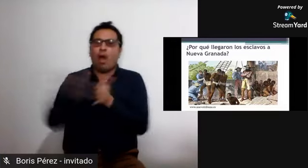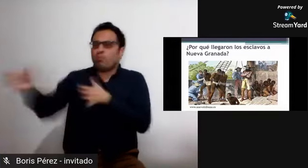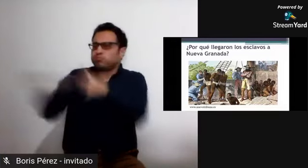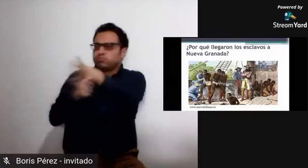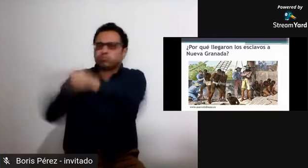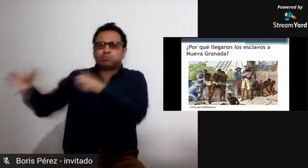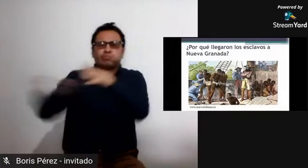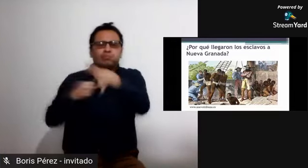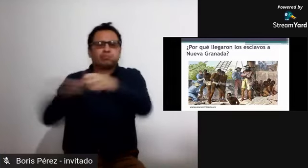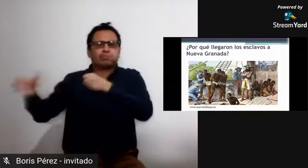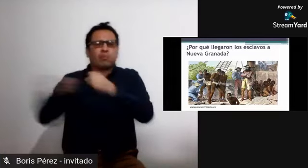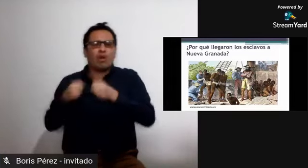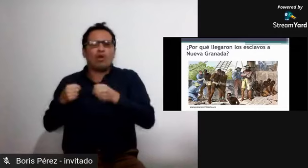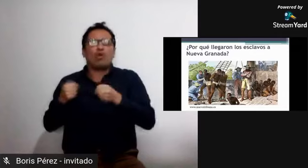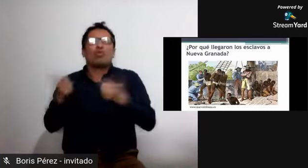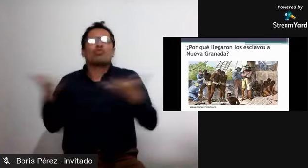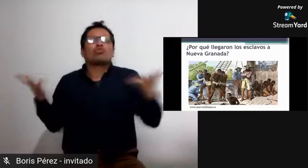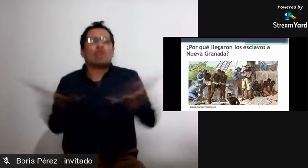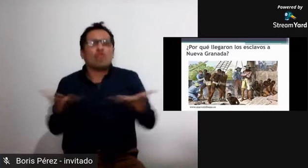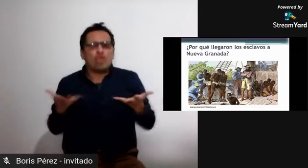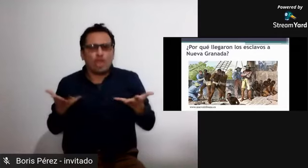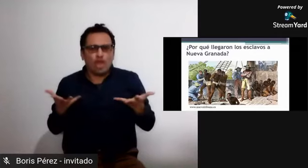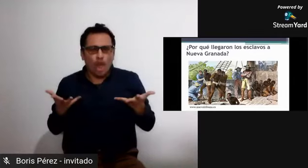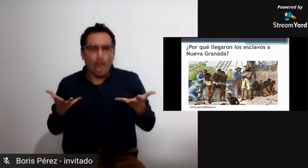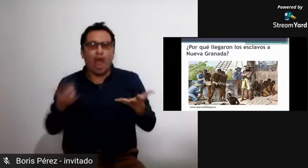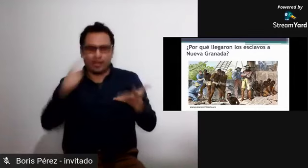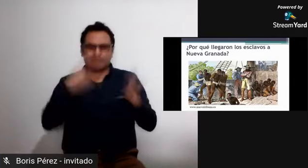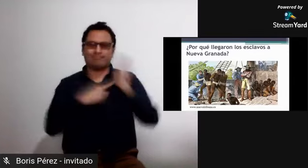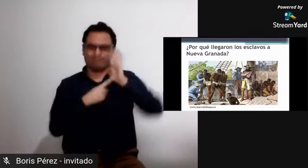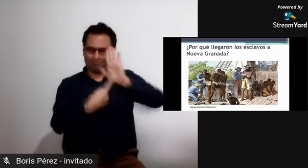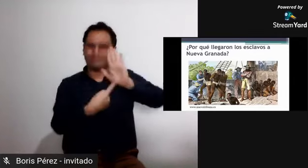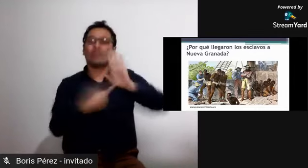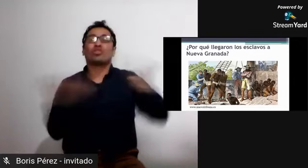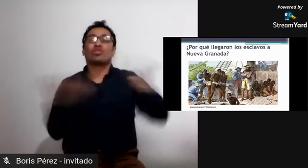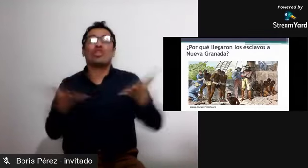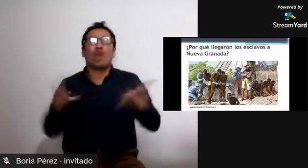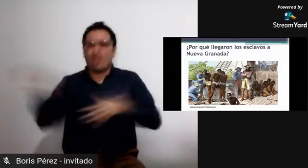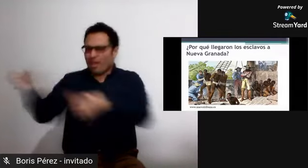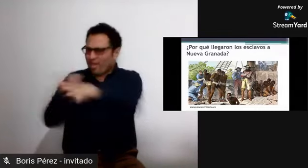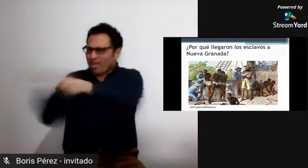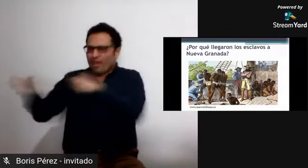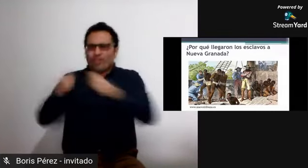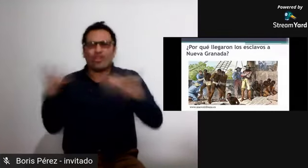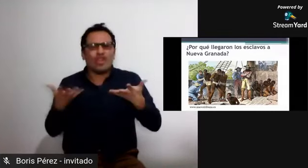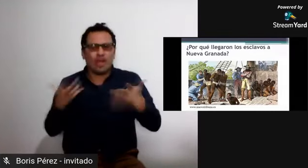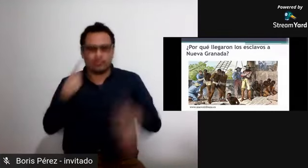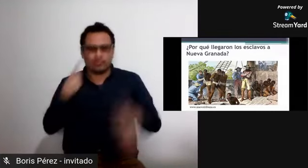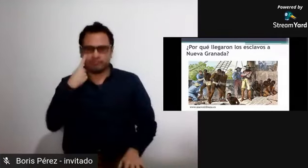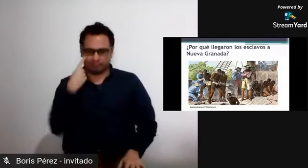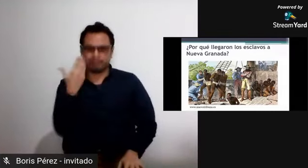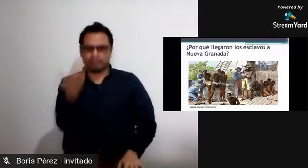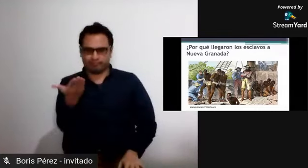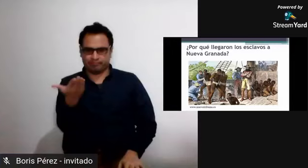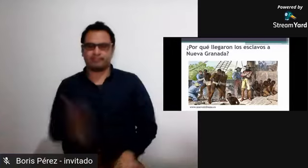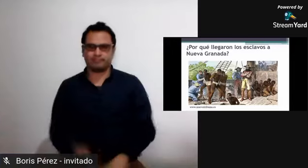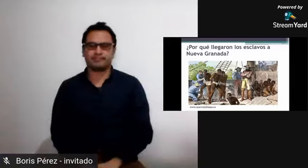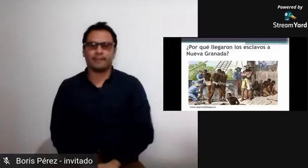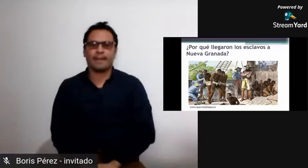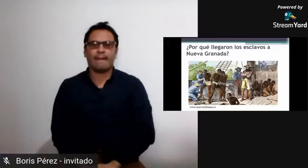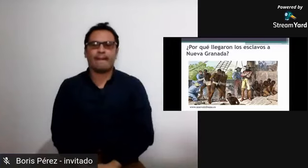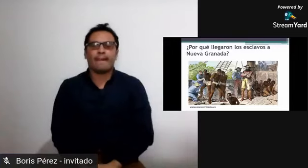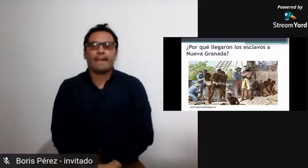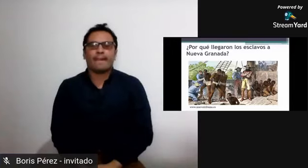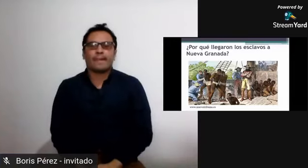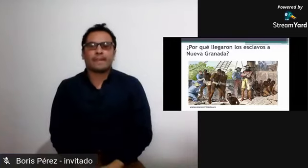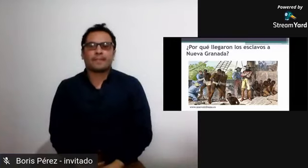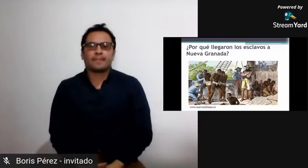esclavos que llegaron al territorio que era conocido como la nueva granada fueron capturados y principalmente